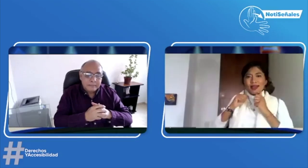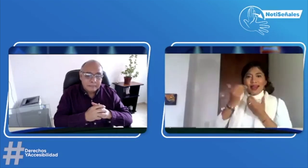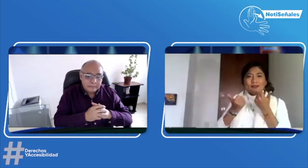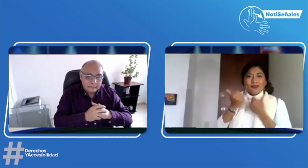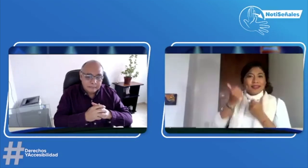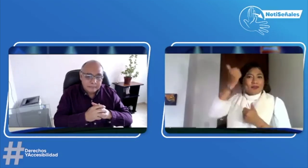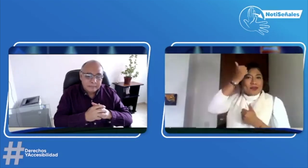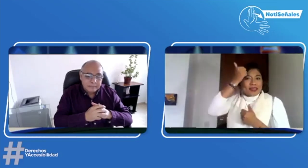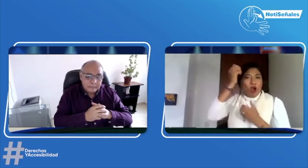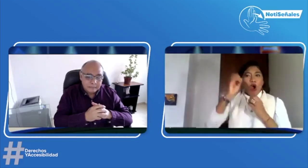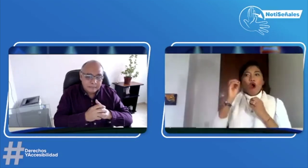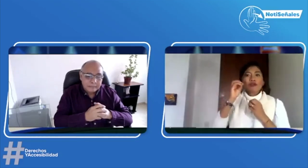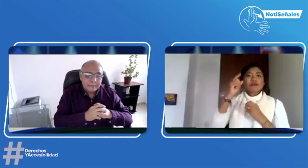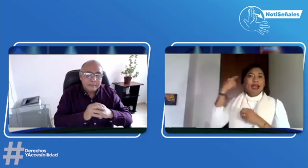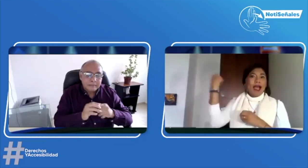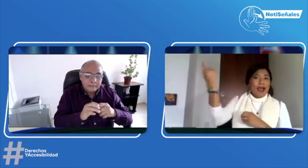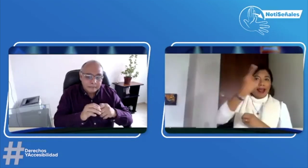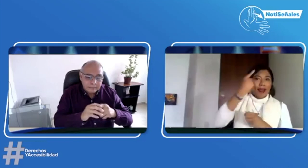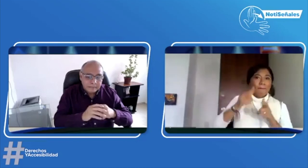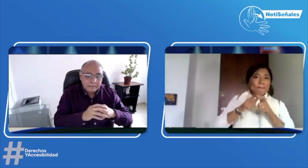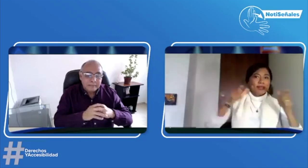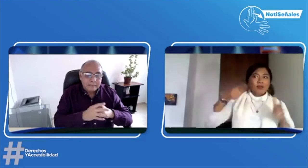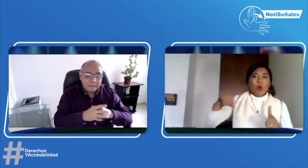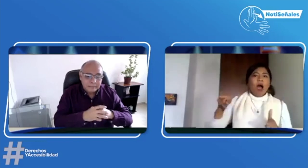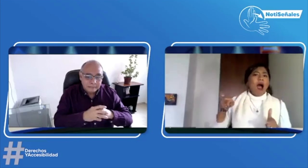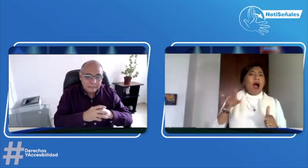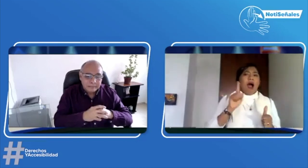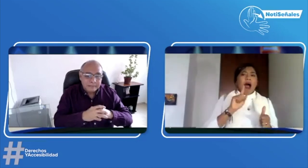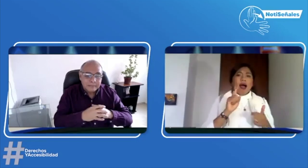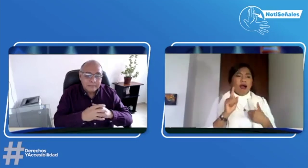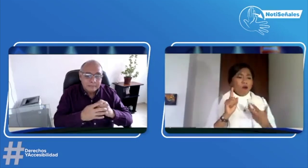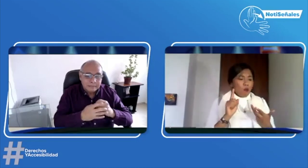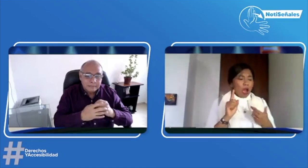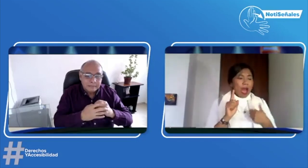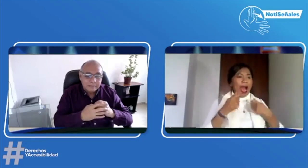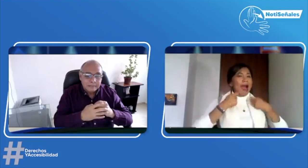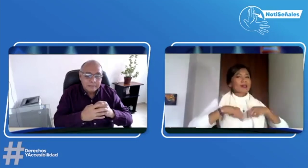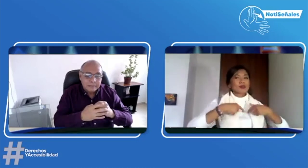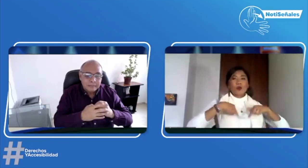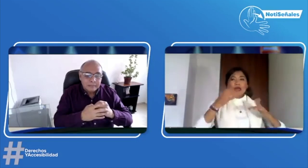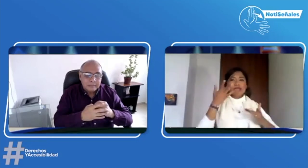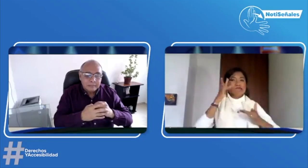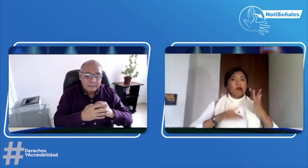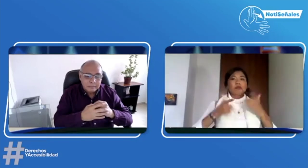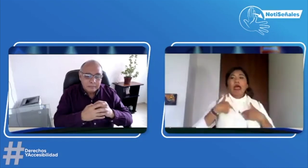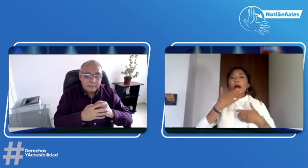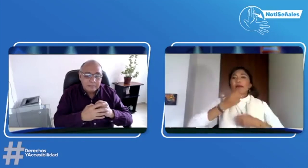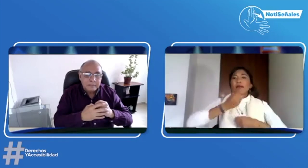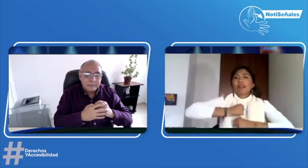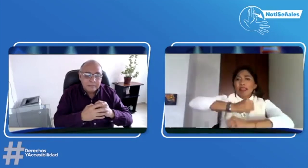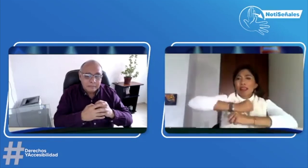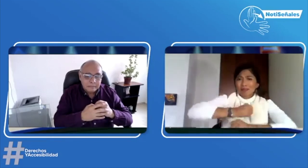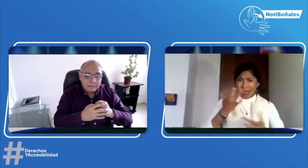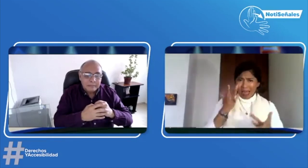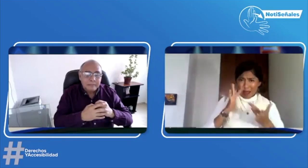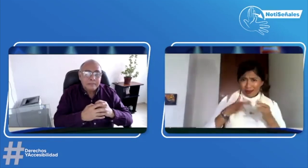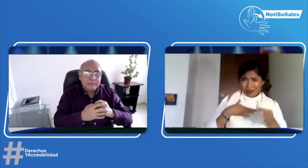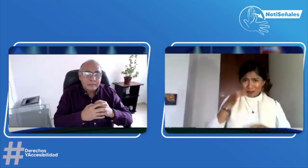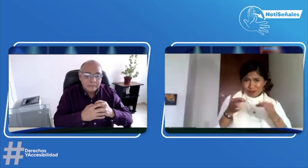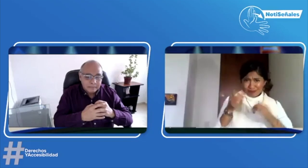¿Sí? Entonces, de acuerdo a eso, si uno trabaja de maestro o en una empresa pública, entonces sí se va a ejercer ese rol.